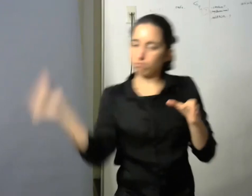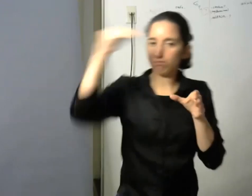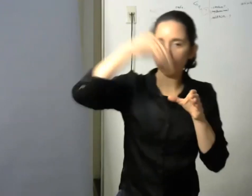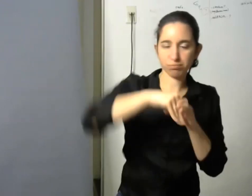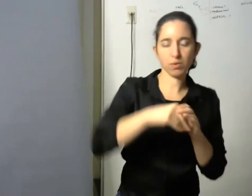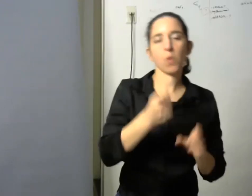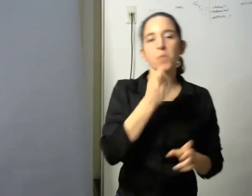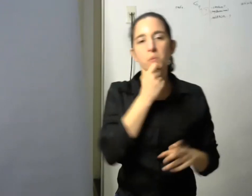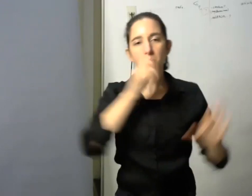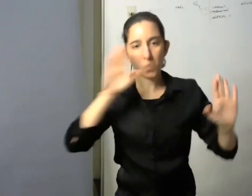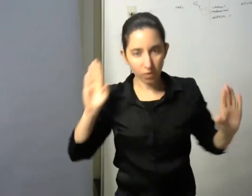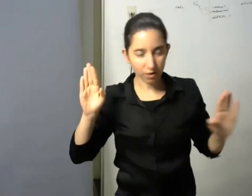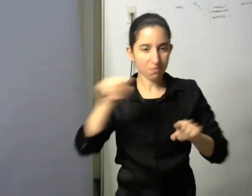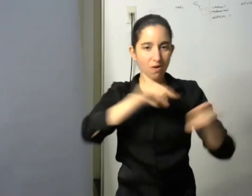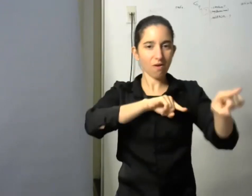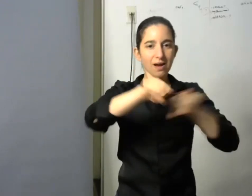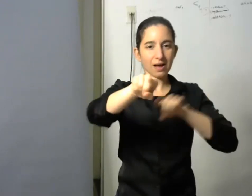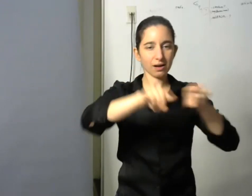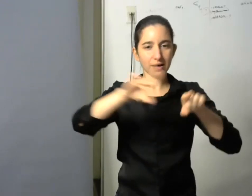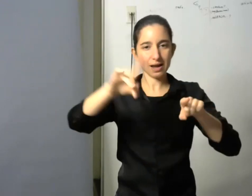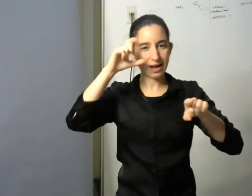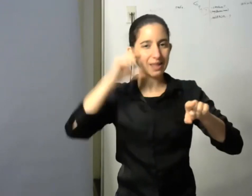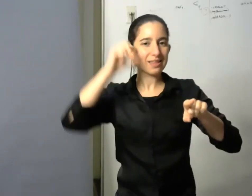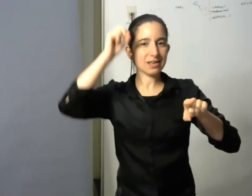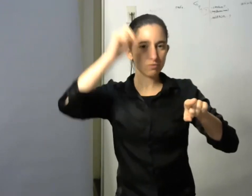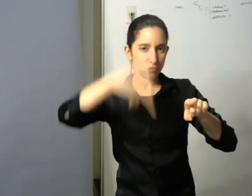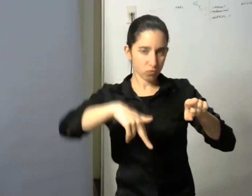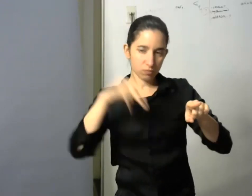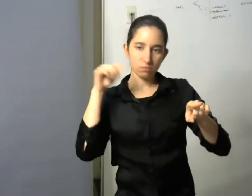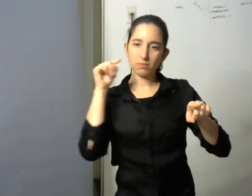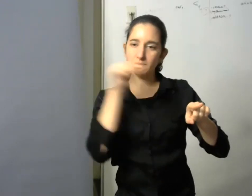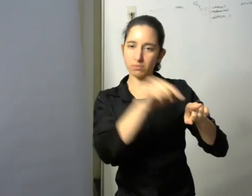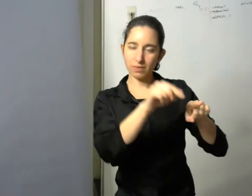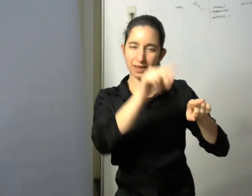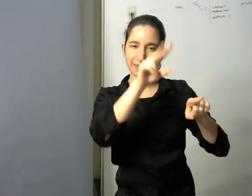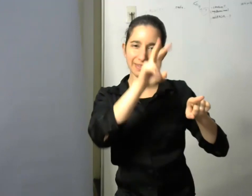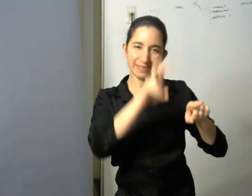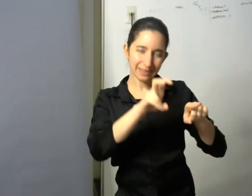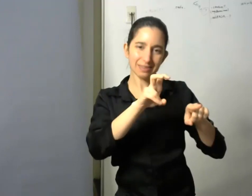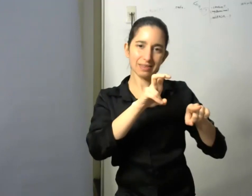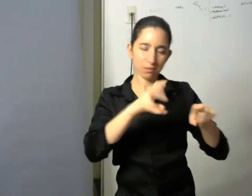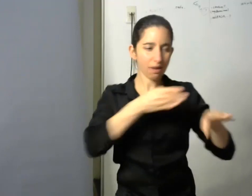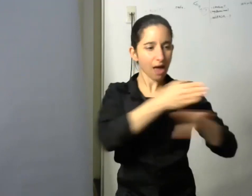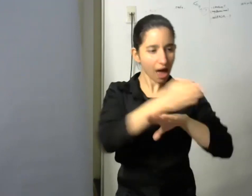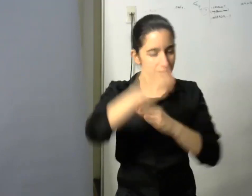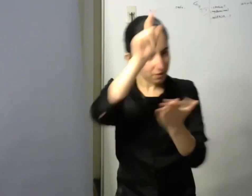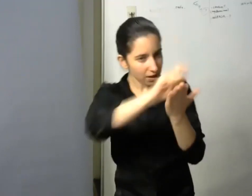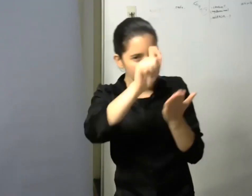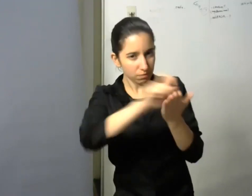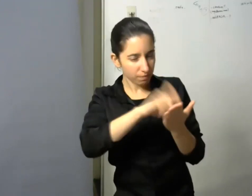ya en esos últimos años mucho más fuertemente aparecer bibliografía vinculada con la producción de materiales accesibles bueno que